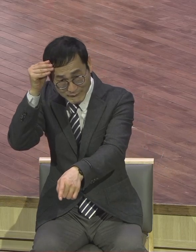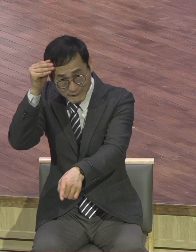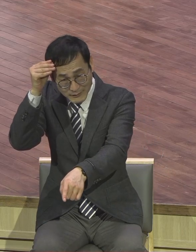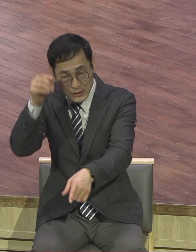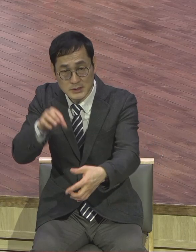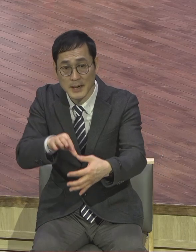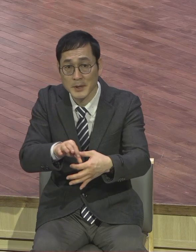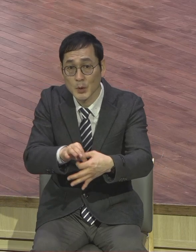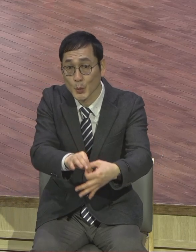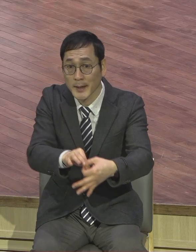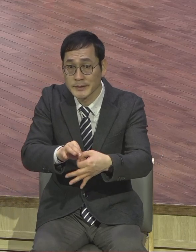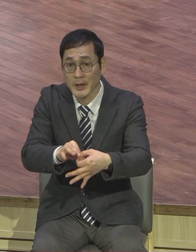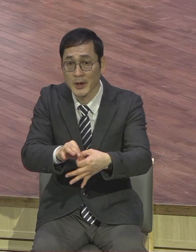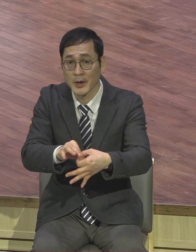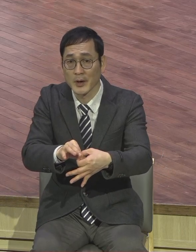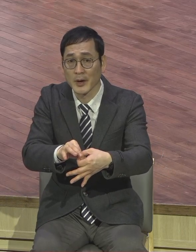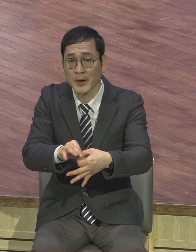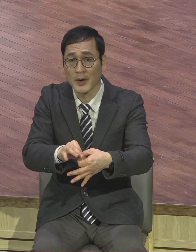성장이 일어났어요.